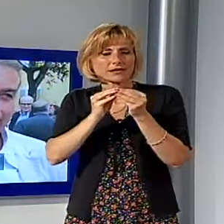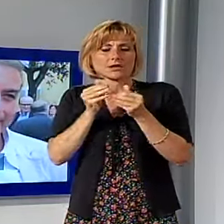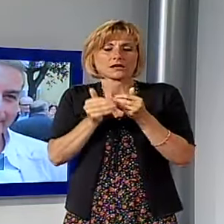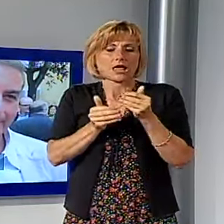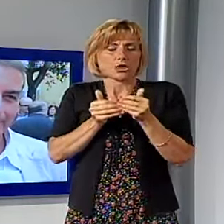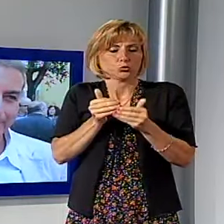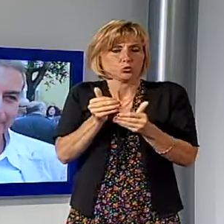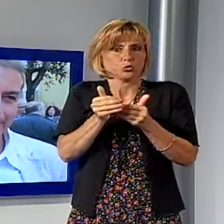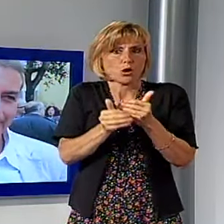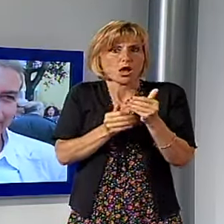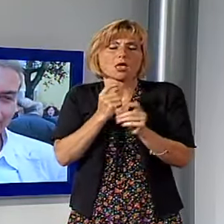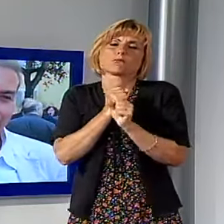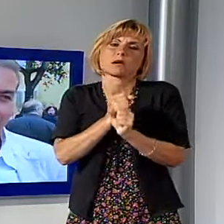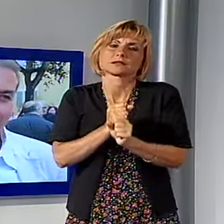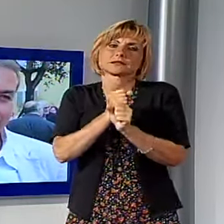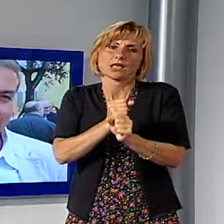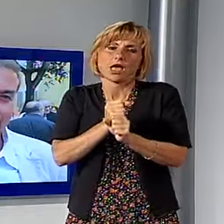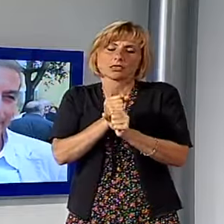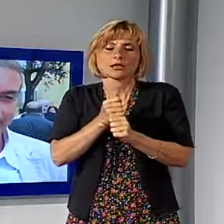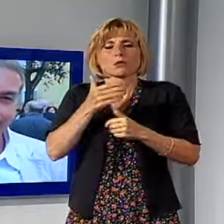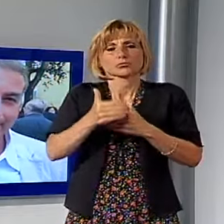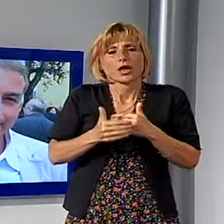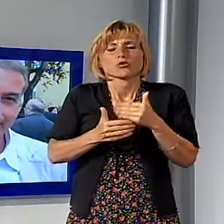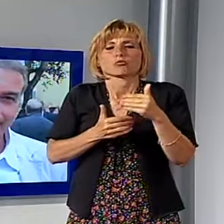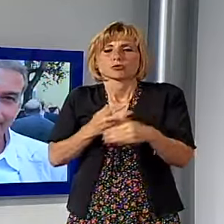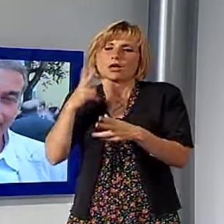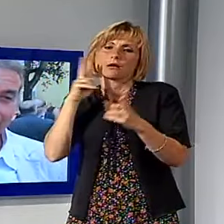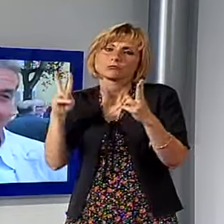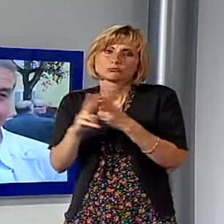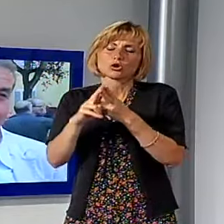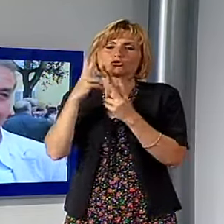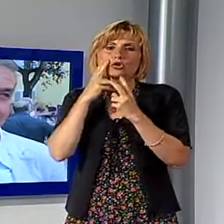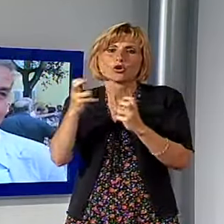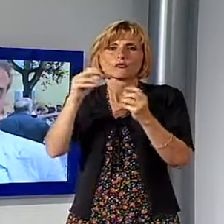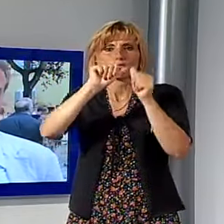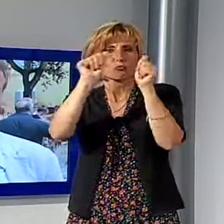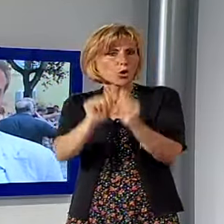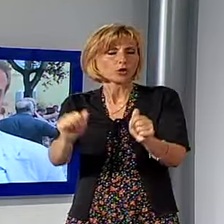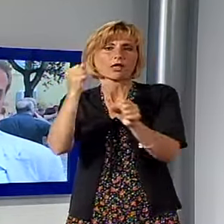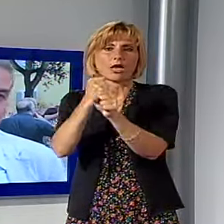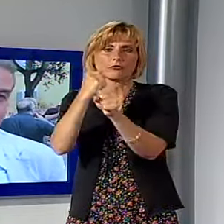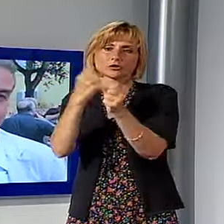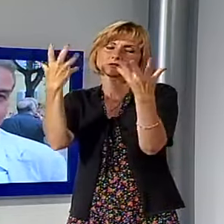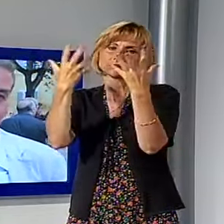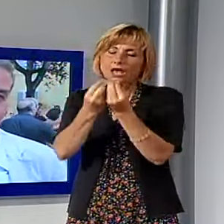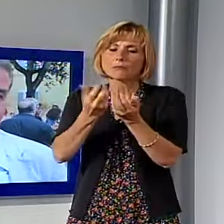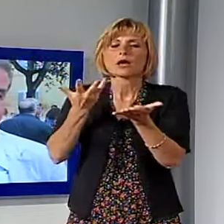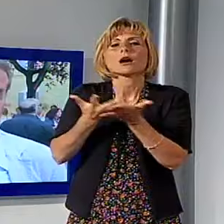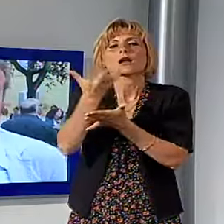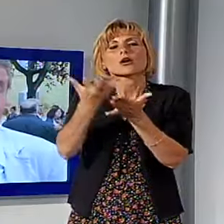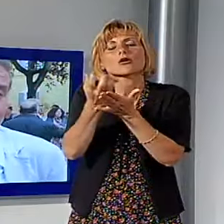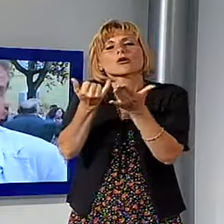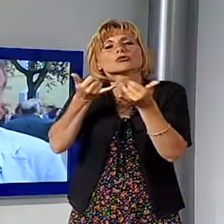lentamente siamo riusciti a trovare un modo per lavorare insieme e il racconto poi è nato da solo.